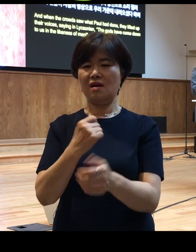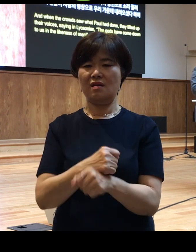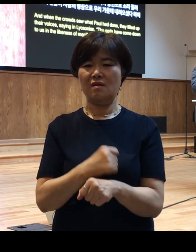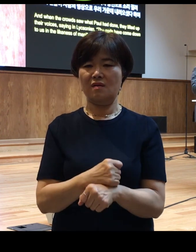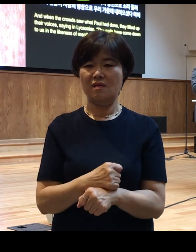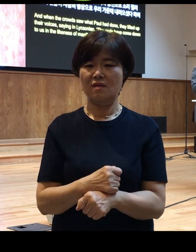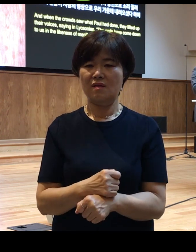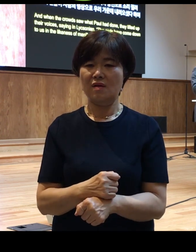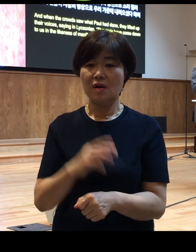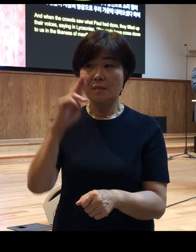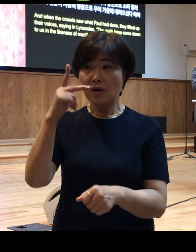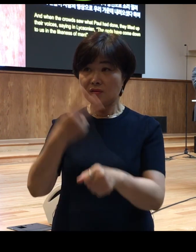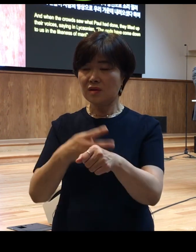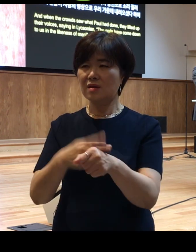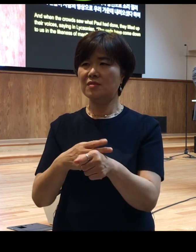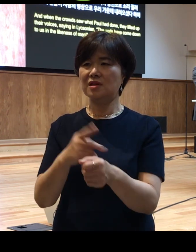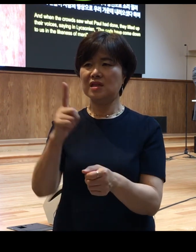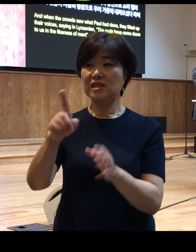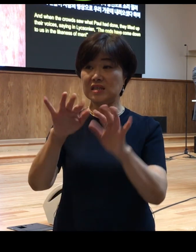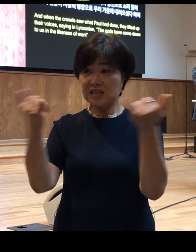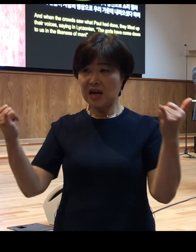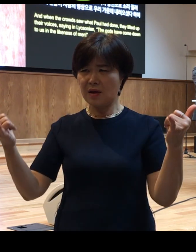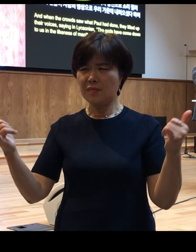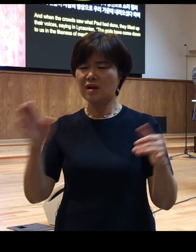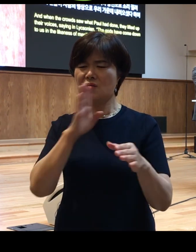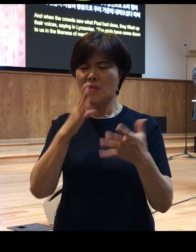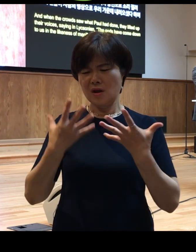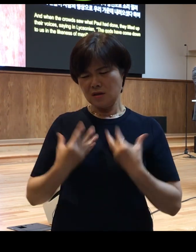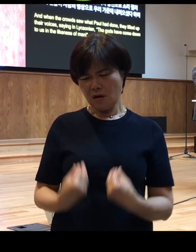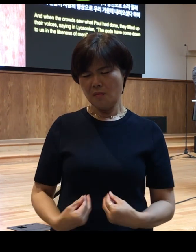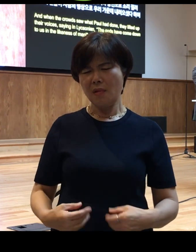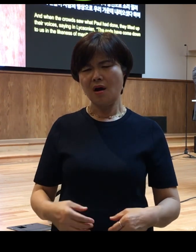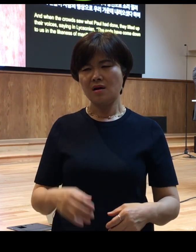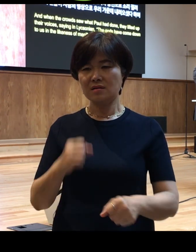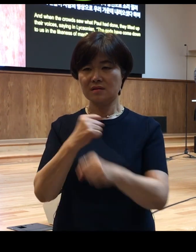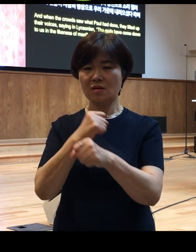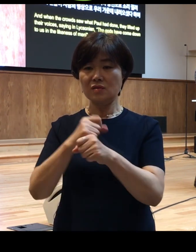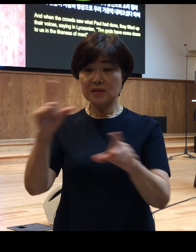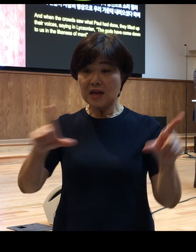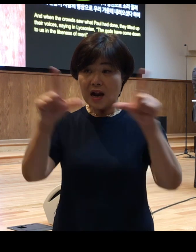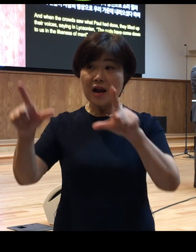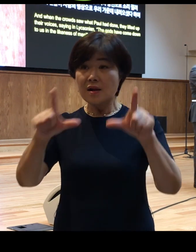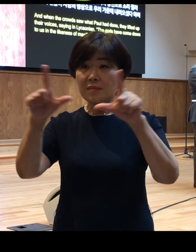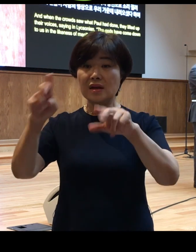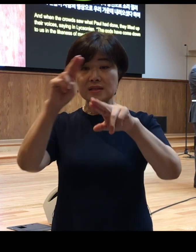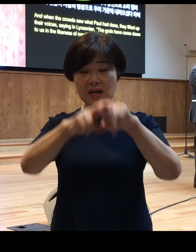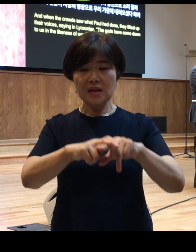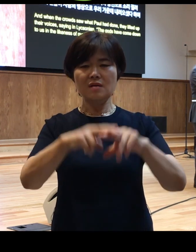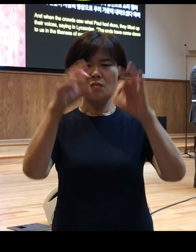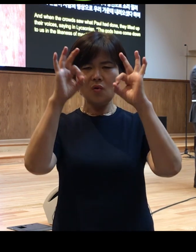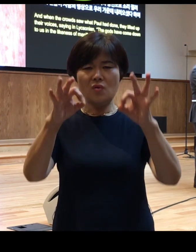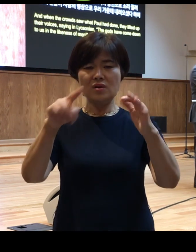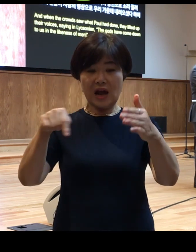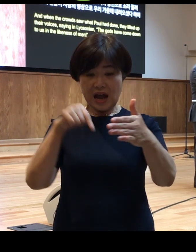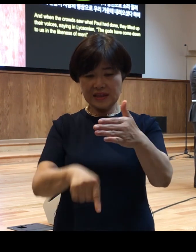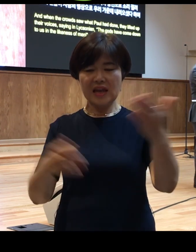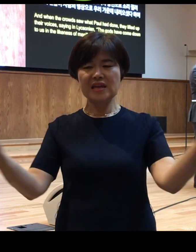바울은 이 사람의 절망스러운 삶의 자리만 본 것이 아니라 그 안에 일하시는 하나님의